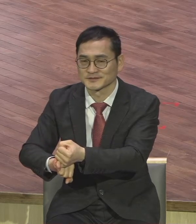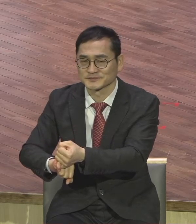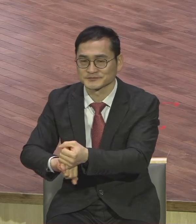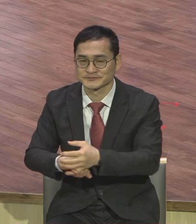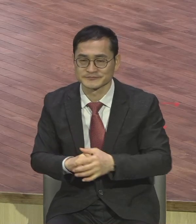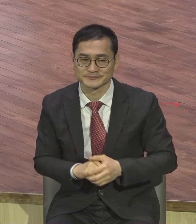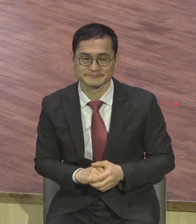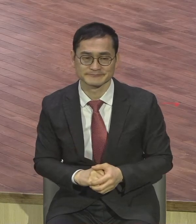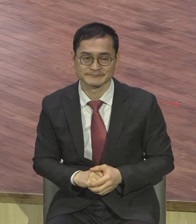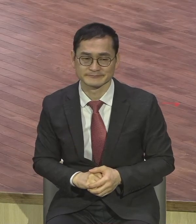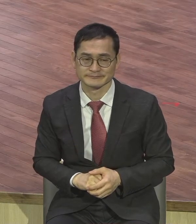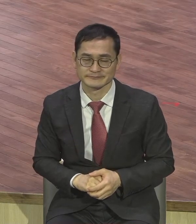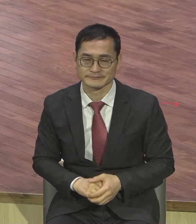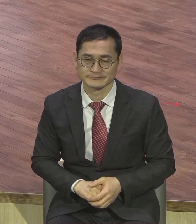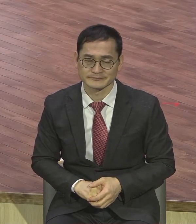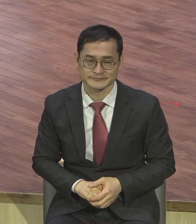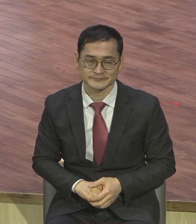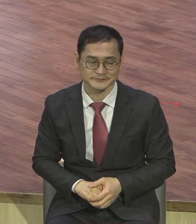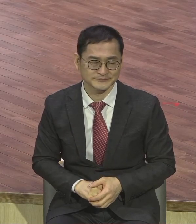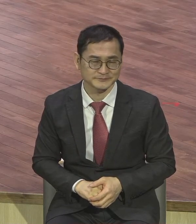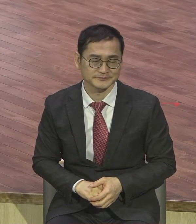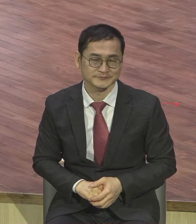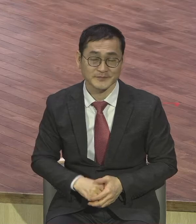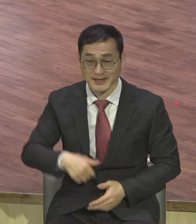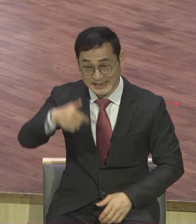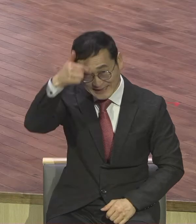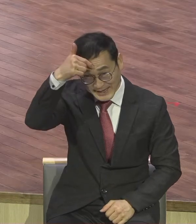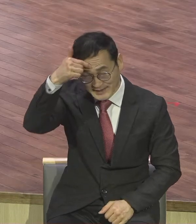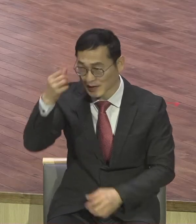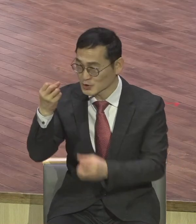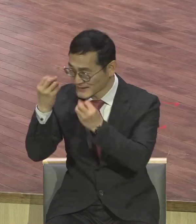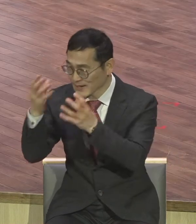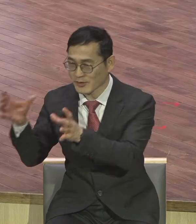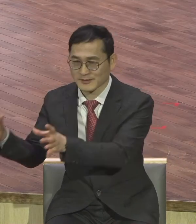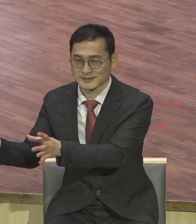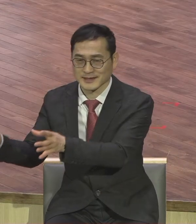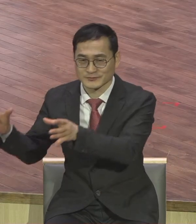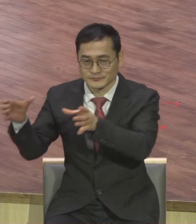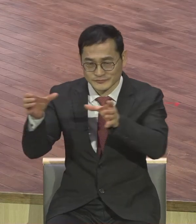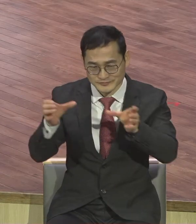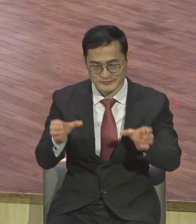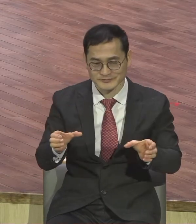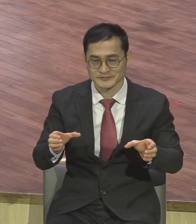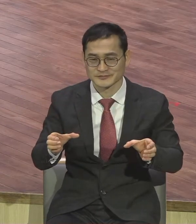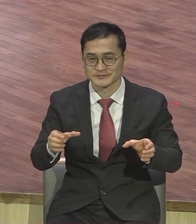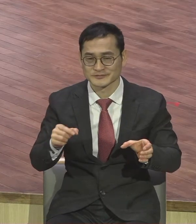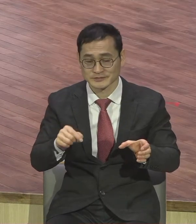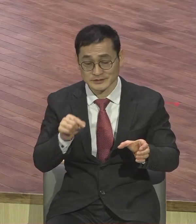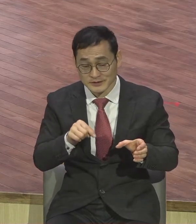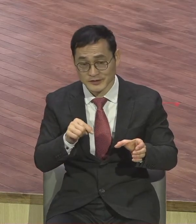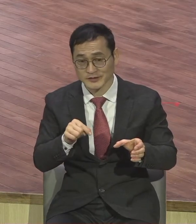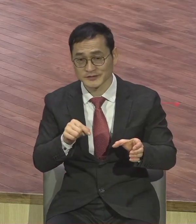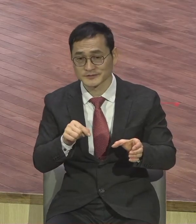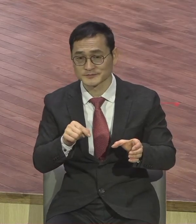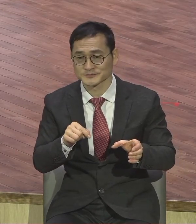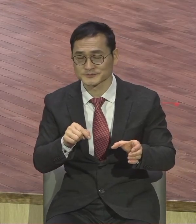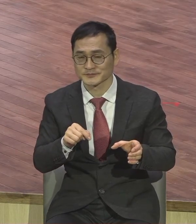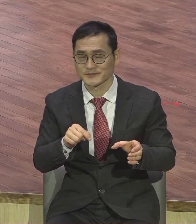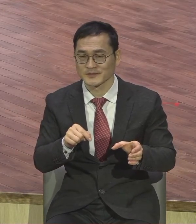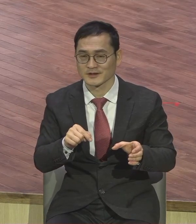말씀을 이렇게 천국복음이라 그러죠 천국 창고에 있는 하나님의